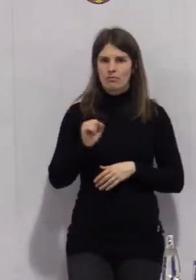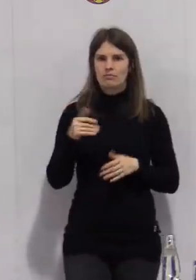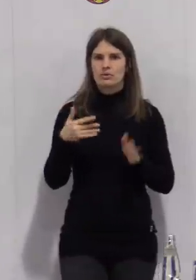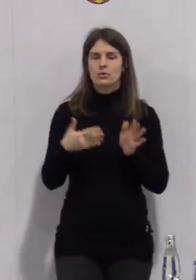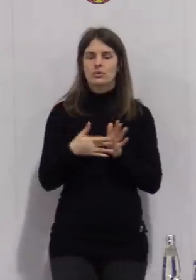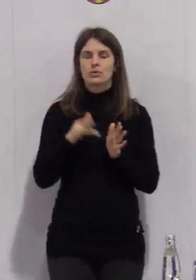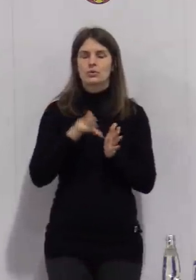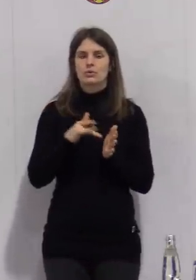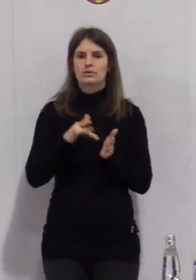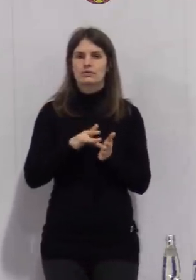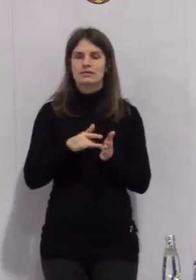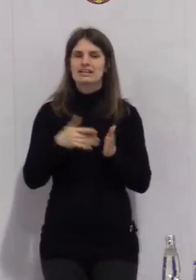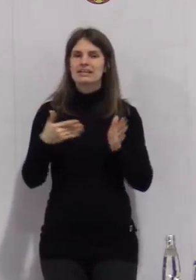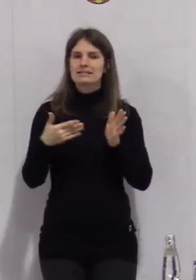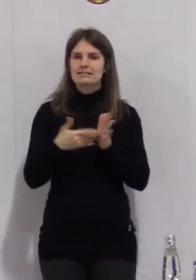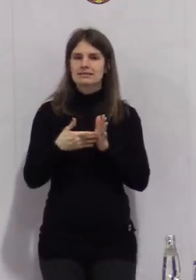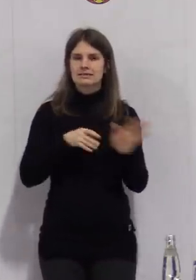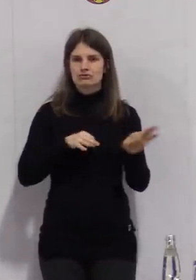aufsetzen wollen,